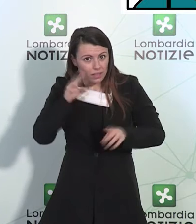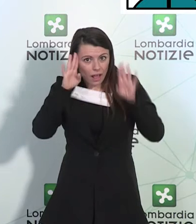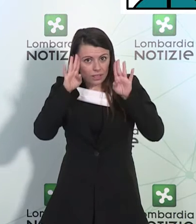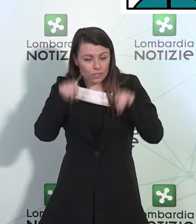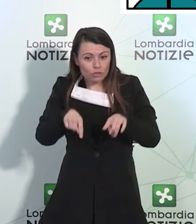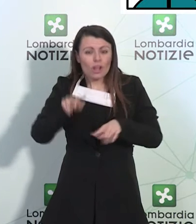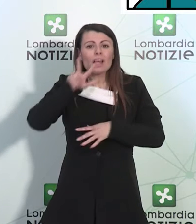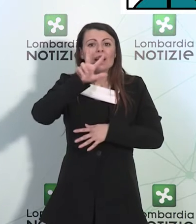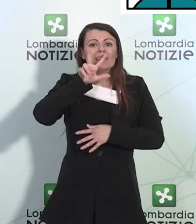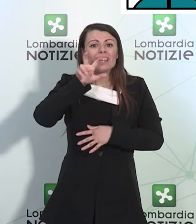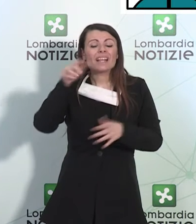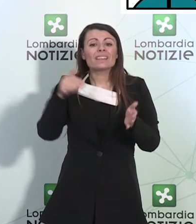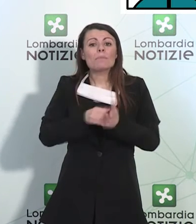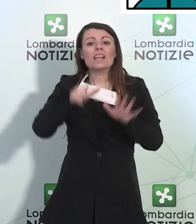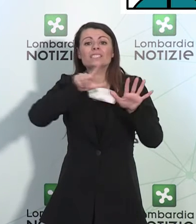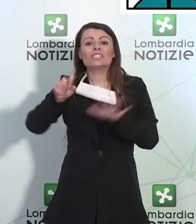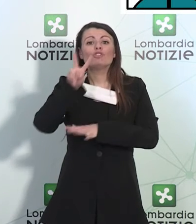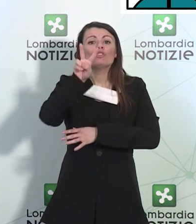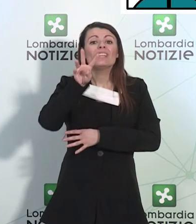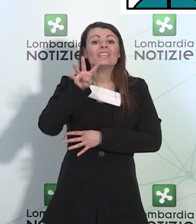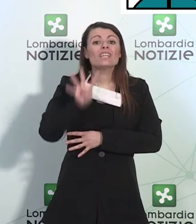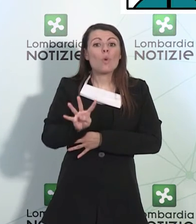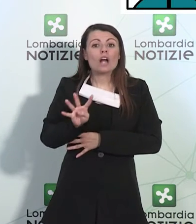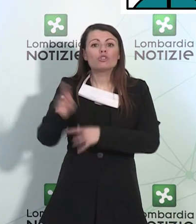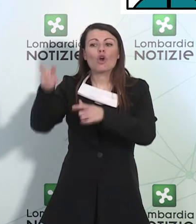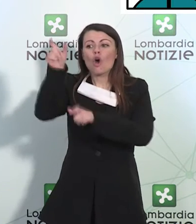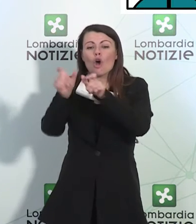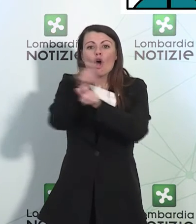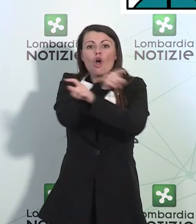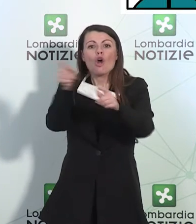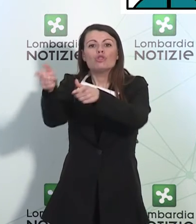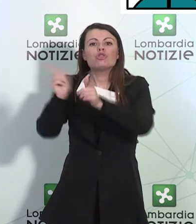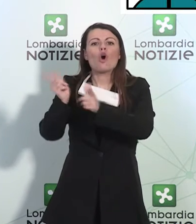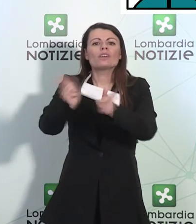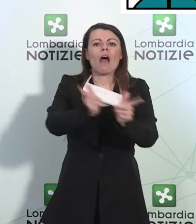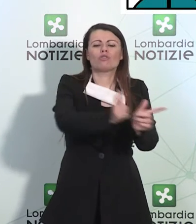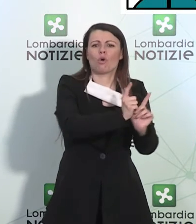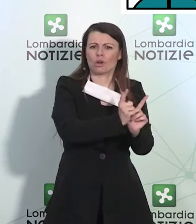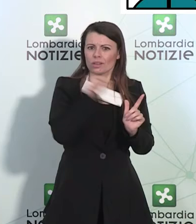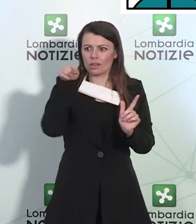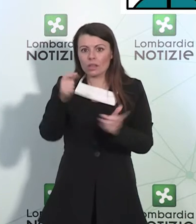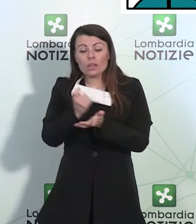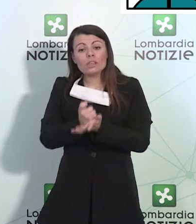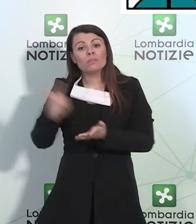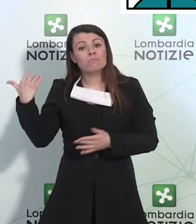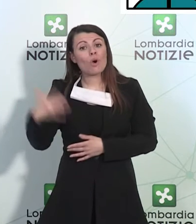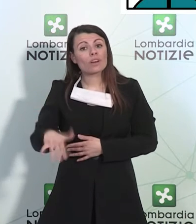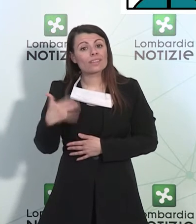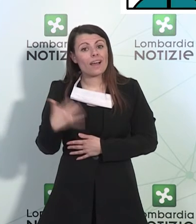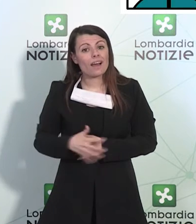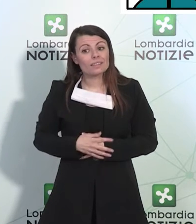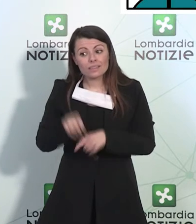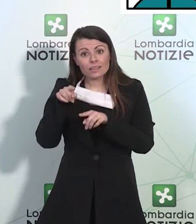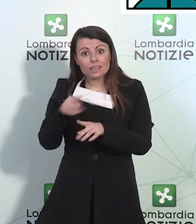.724 donatori. Questo è importante perché evidenzia come ci sia una partecipazione